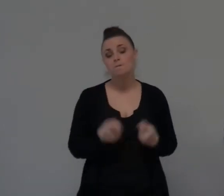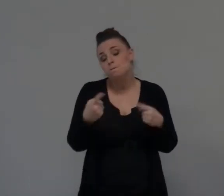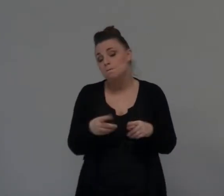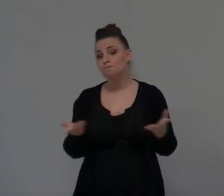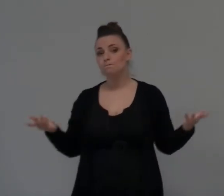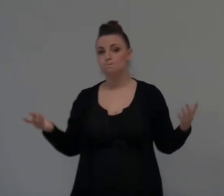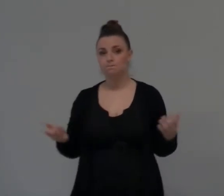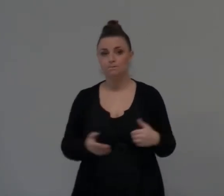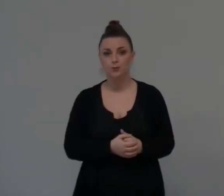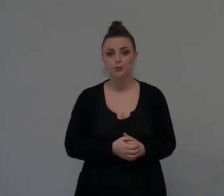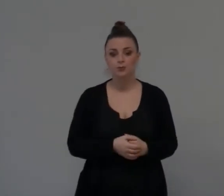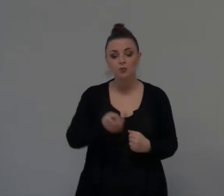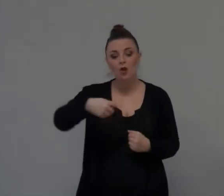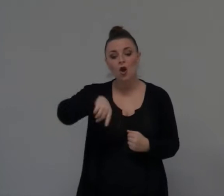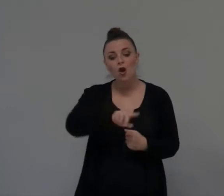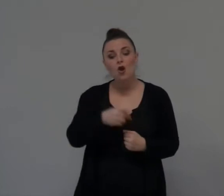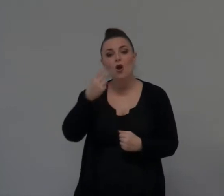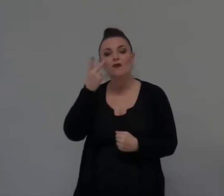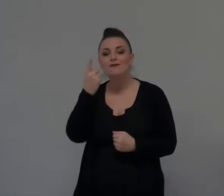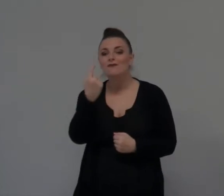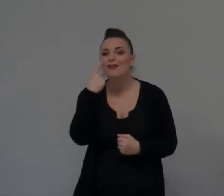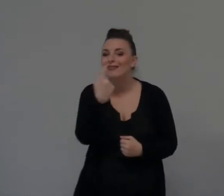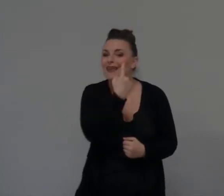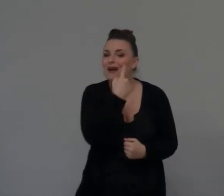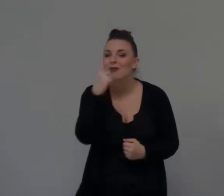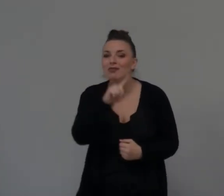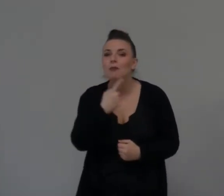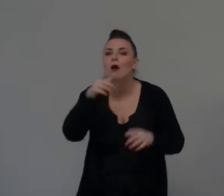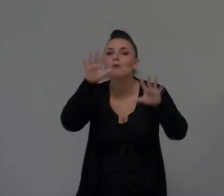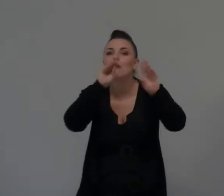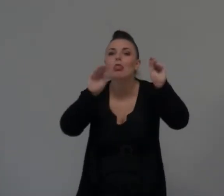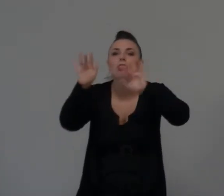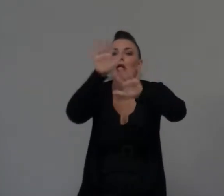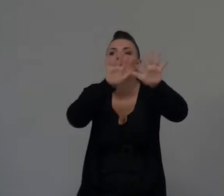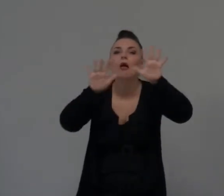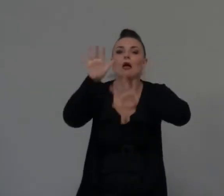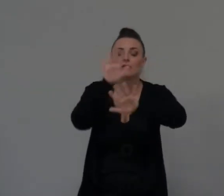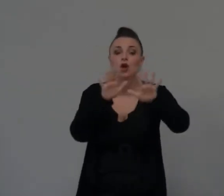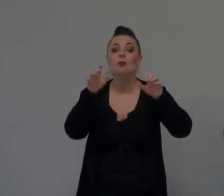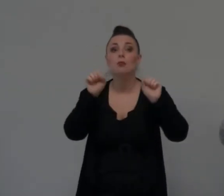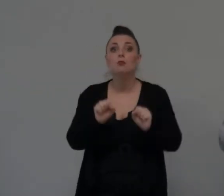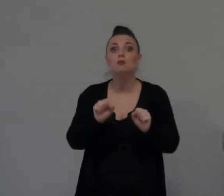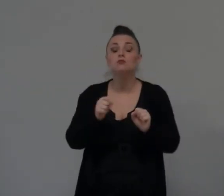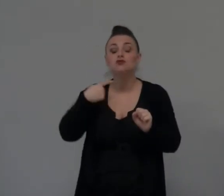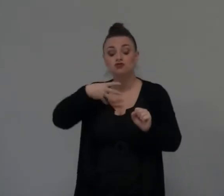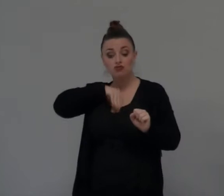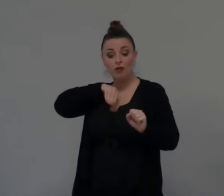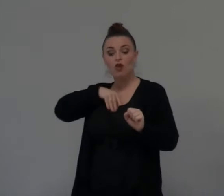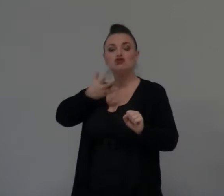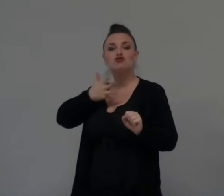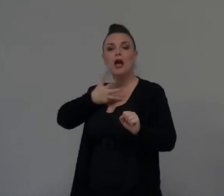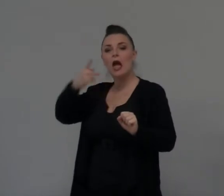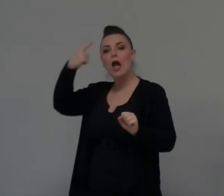Noi vediamo in maniera appannata Però abbiamo una certezza Abbiamo una certezza che nonostante Che non